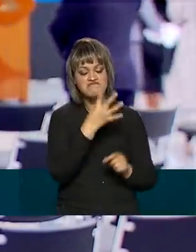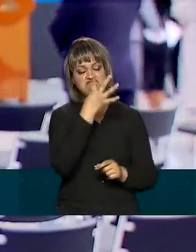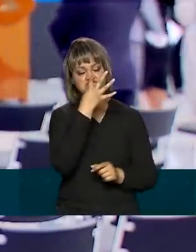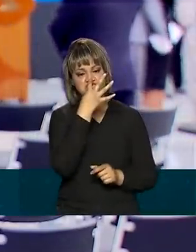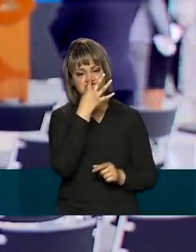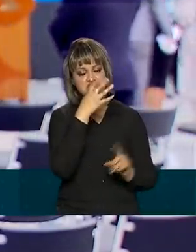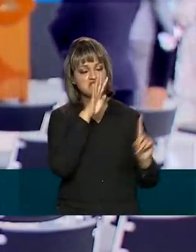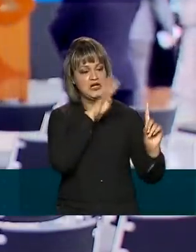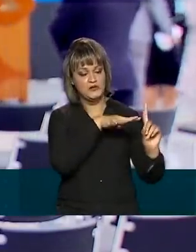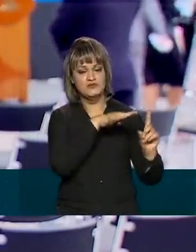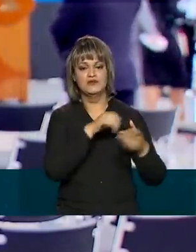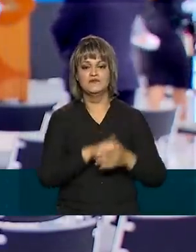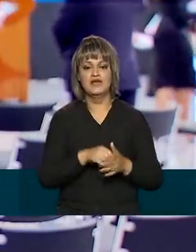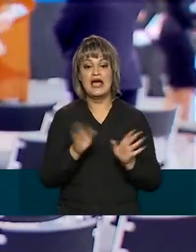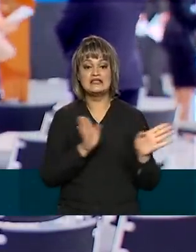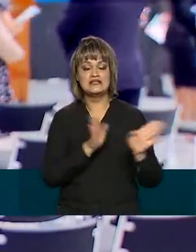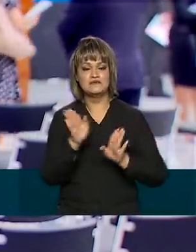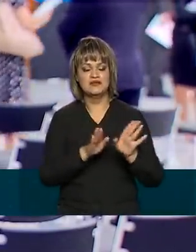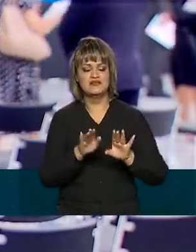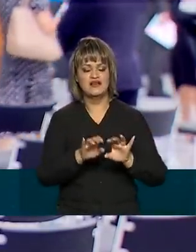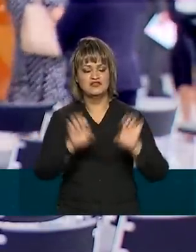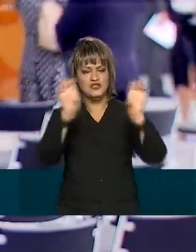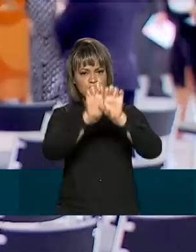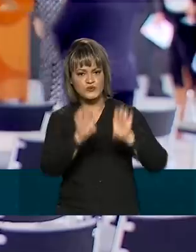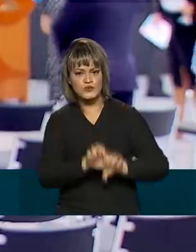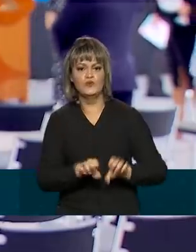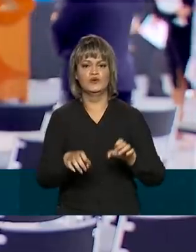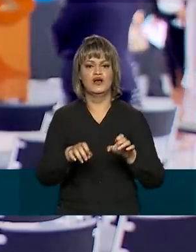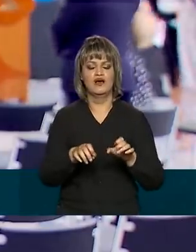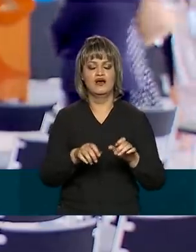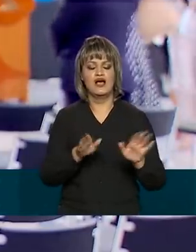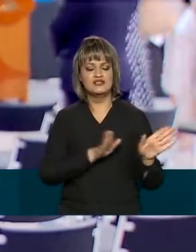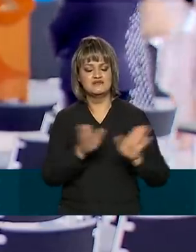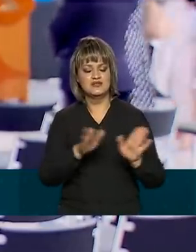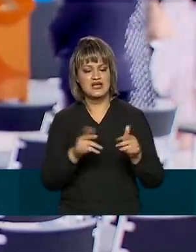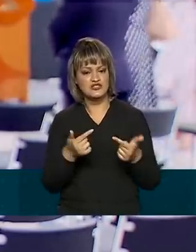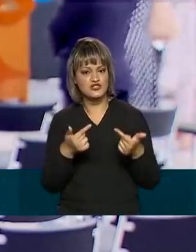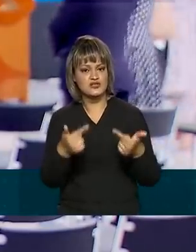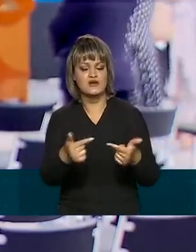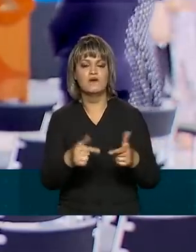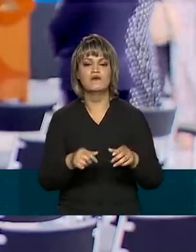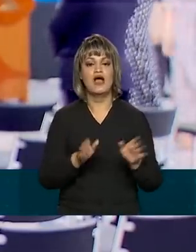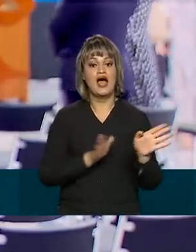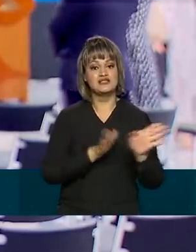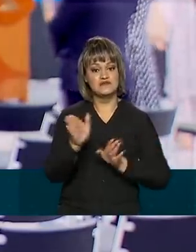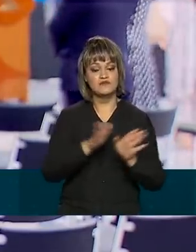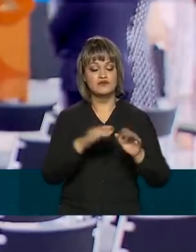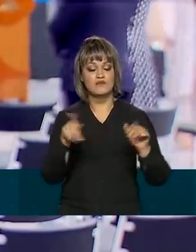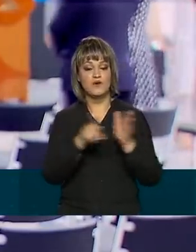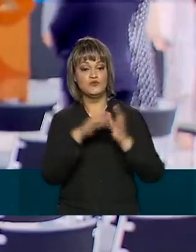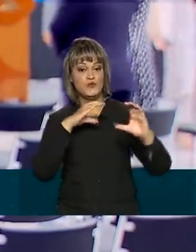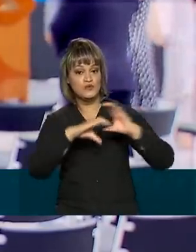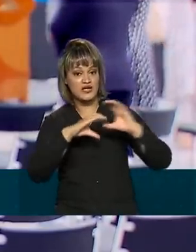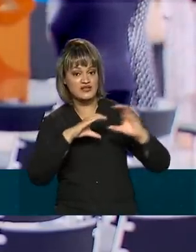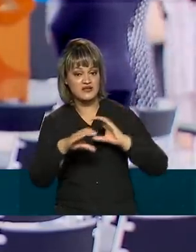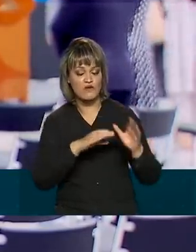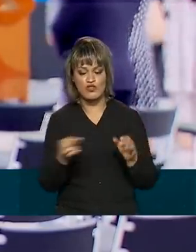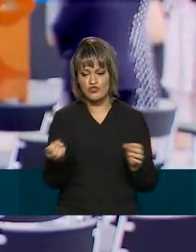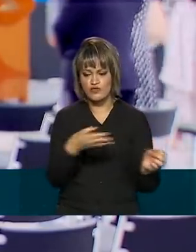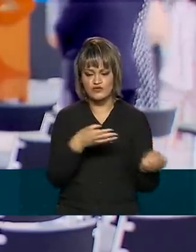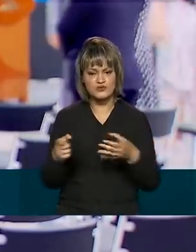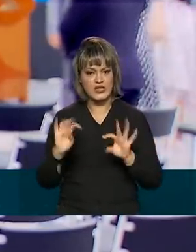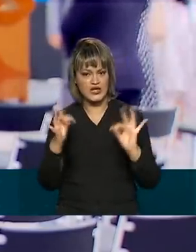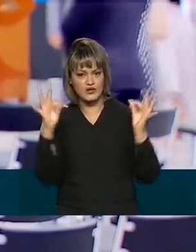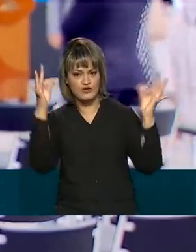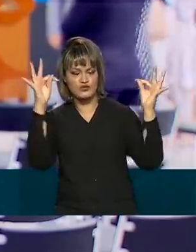Acessibilidade arquitetônica, acessibilidade atitudinal, acessibilidade comunicacional, inovação